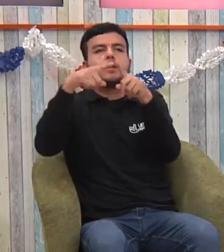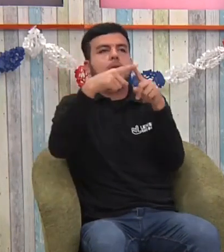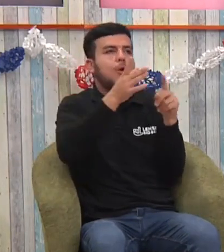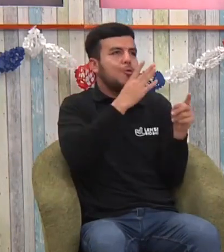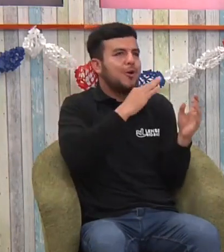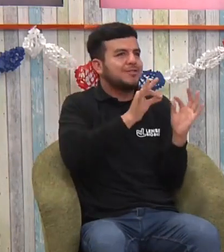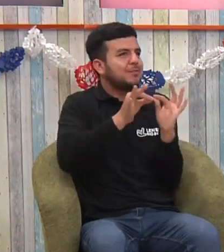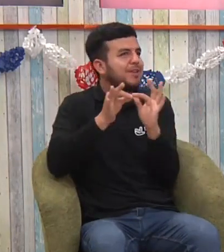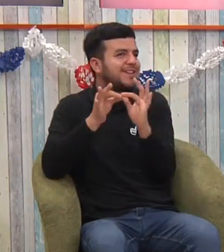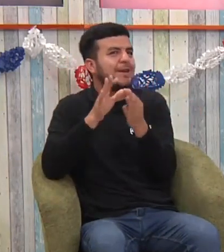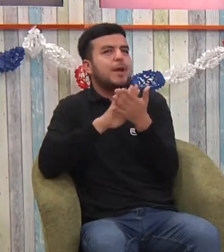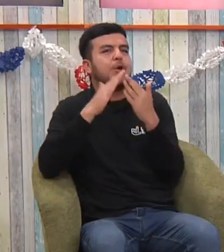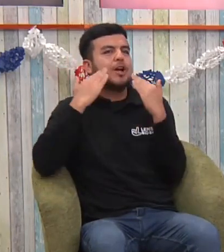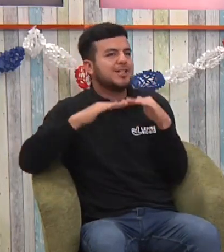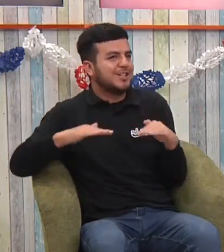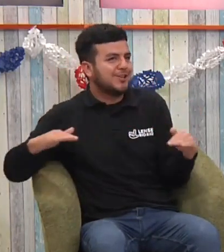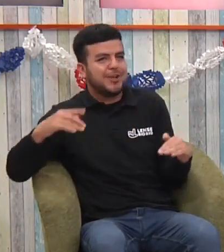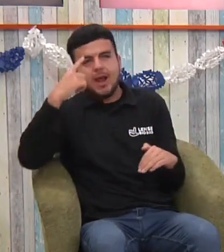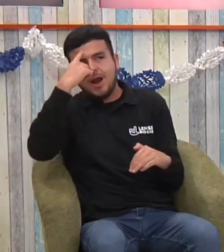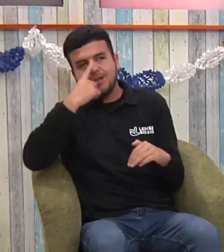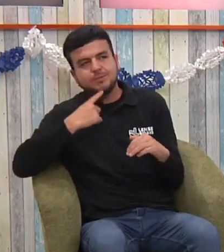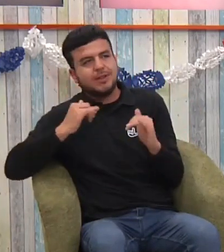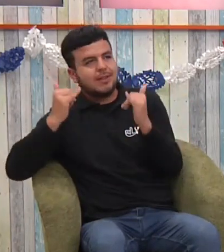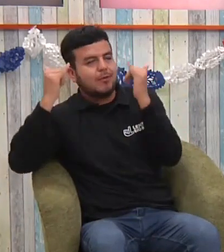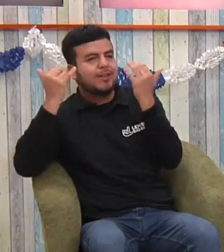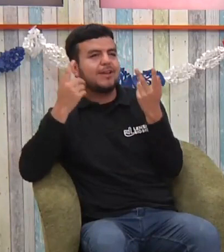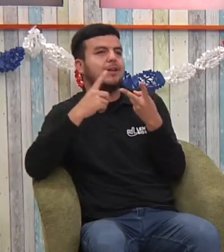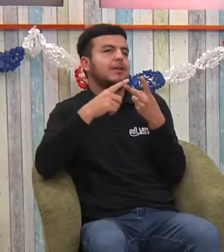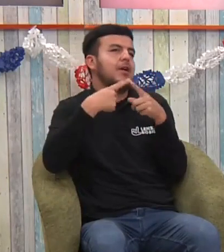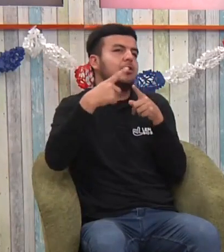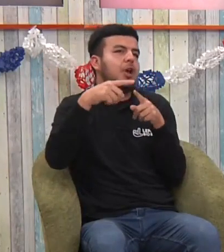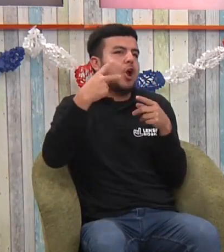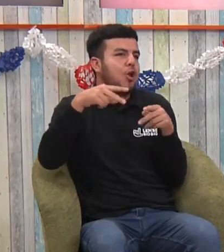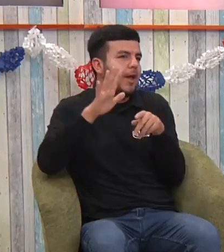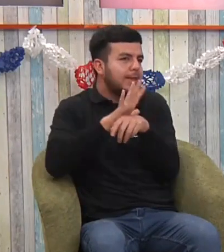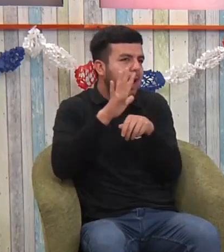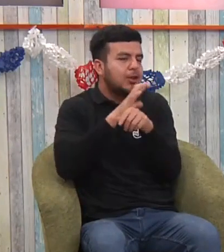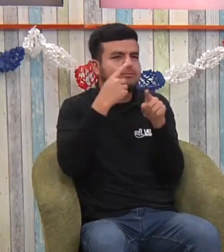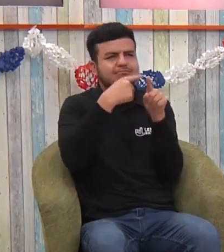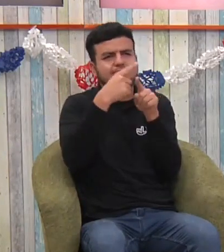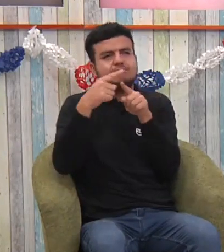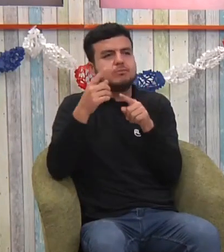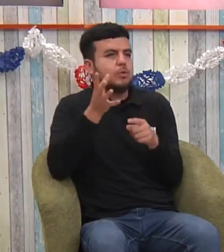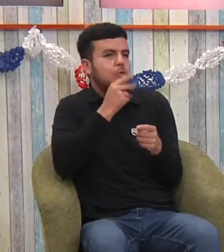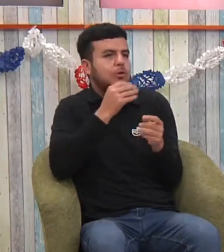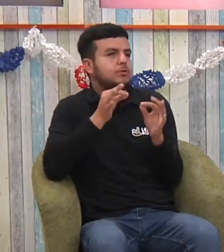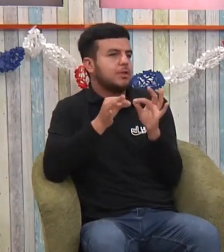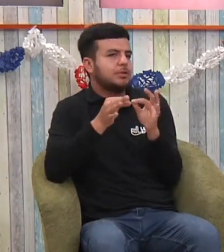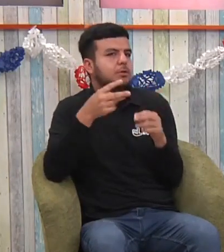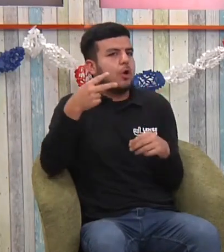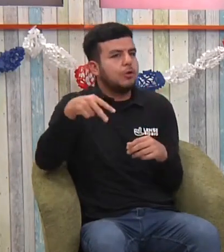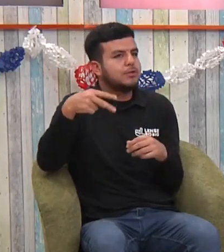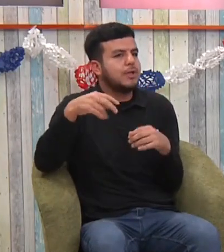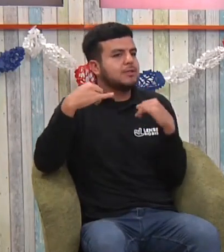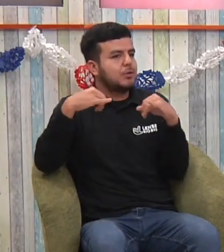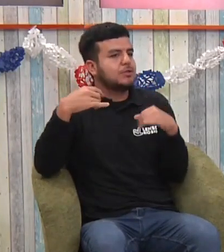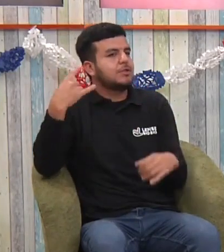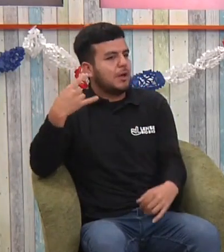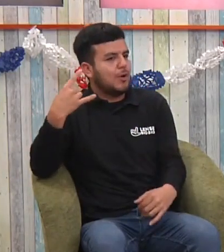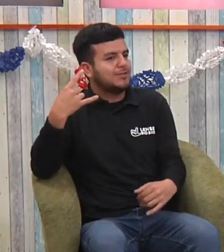mencionabas del acceso a la televisión, por ejemplo. ejemplo, se da muchas veces solo en las noticias, pero hay otras cosas que también podrían, no solo en las